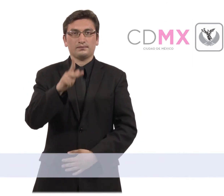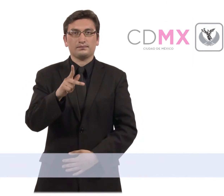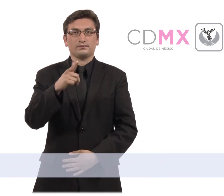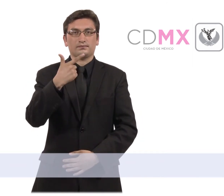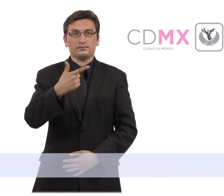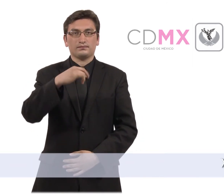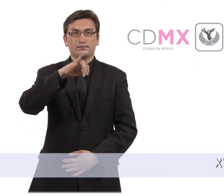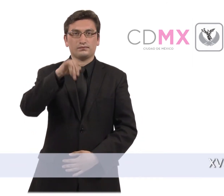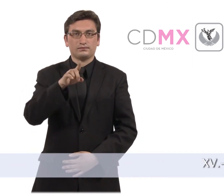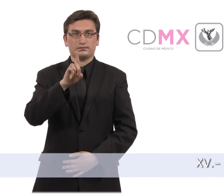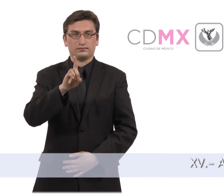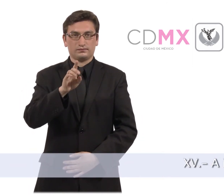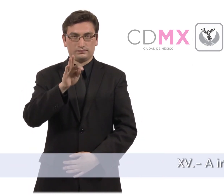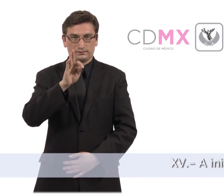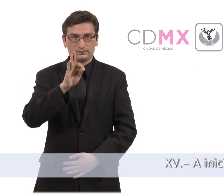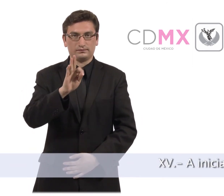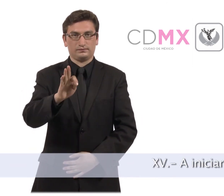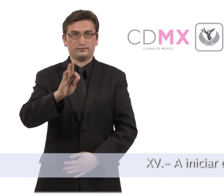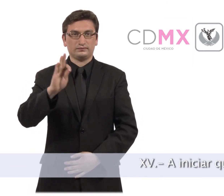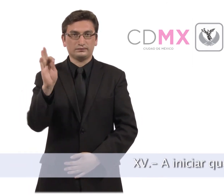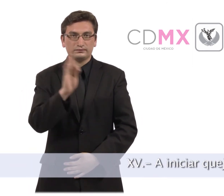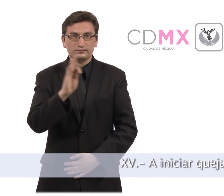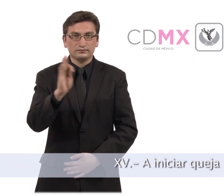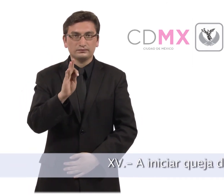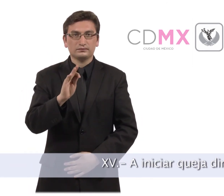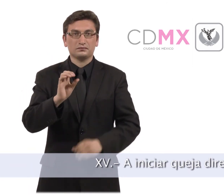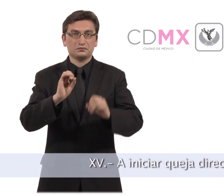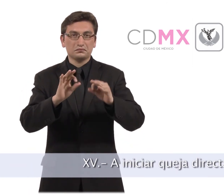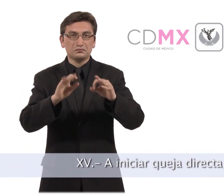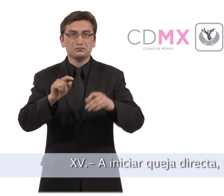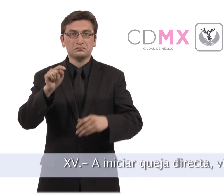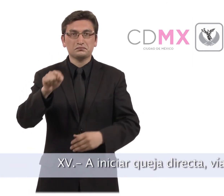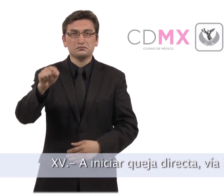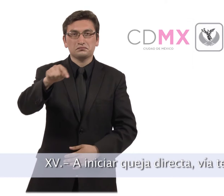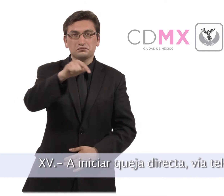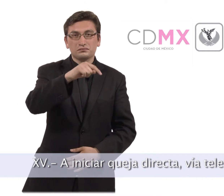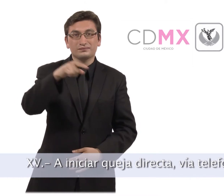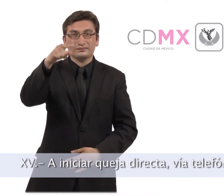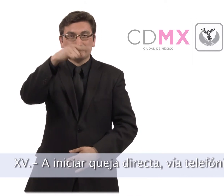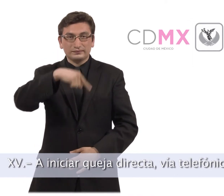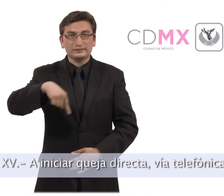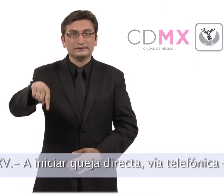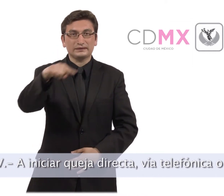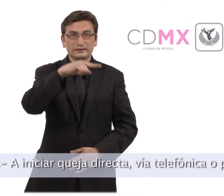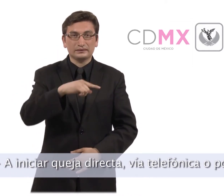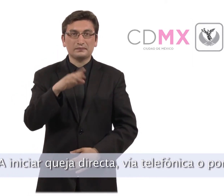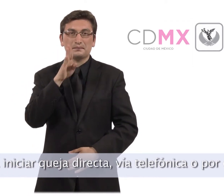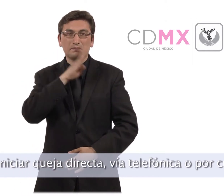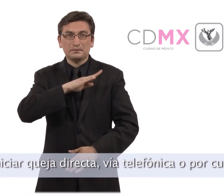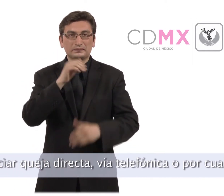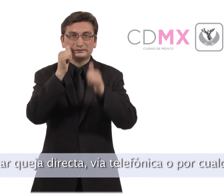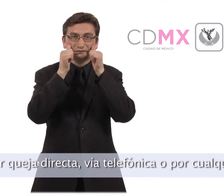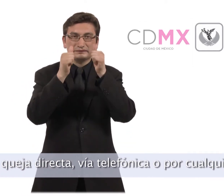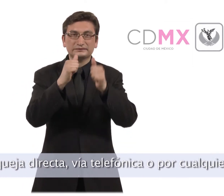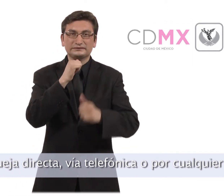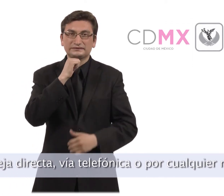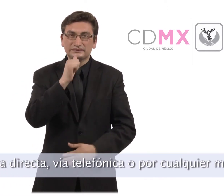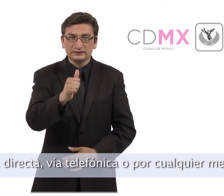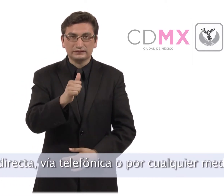A iniciar queja directa, vía telefónica o o por cualquier medio electrónico, por presuntas violaciones a derechos humanos